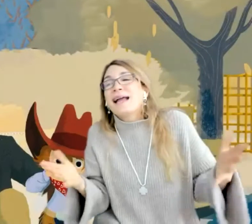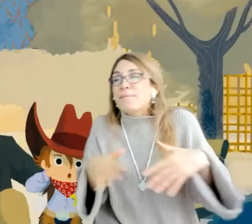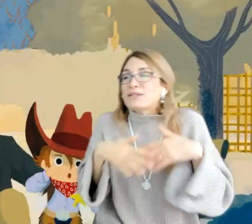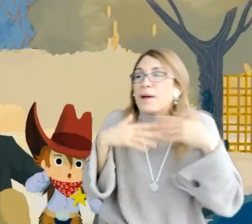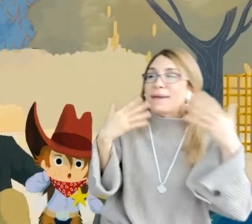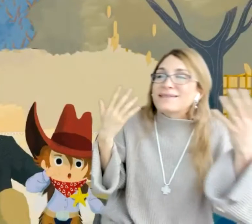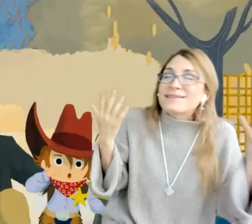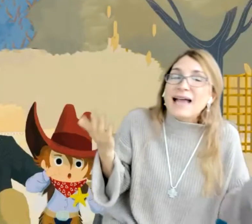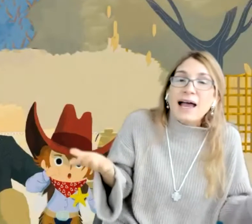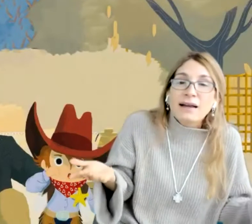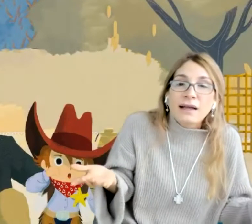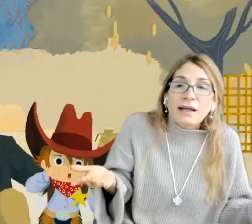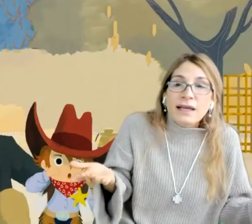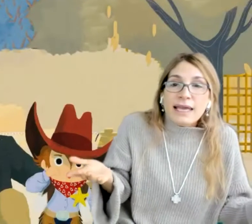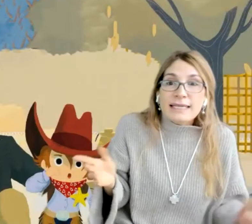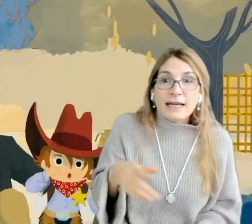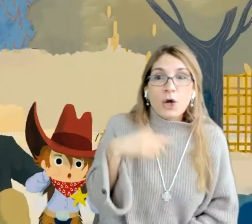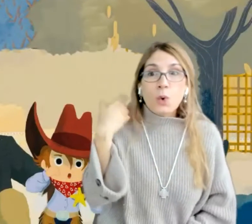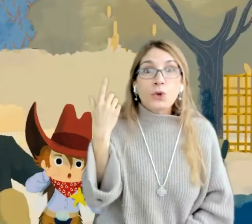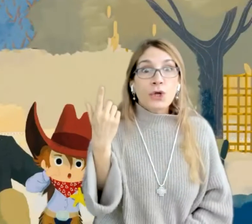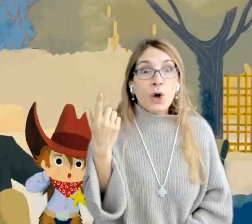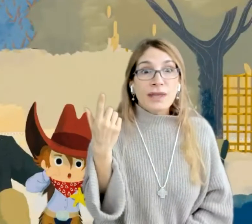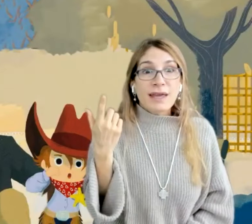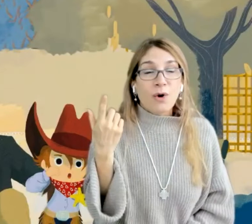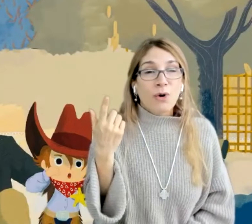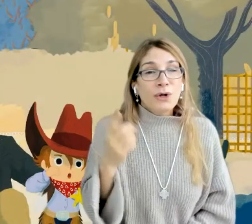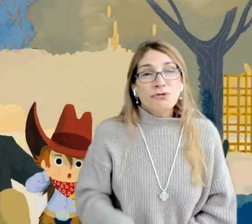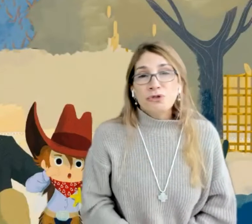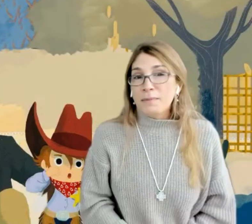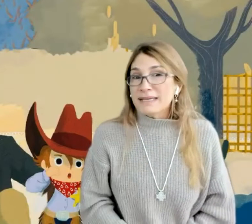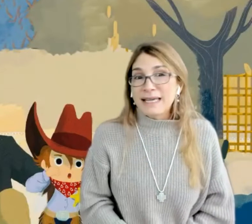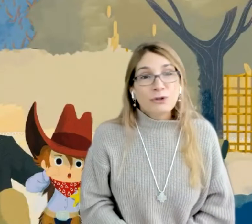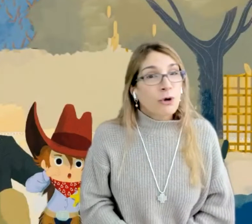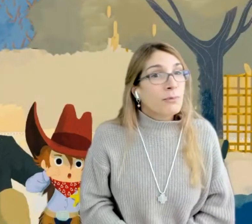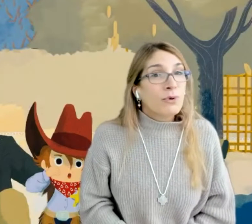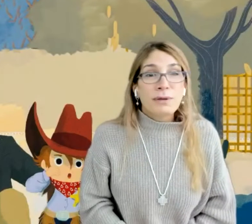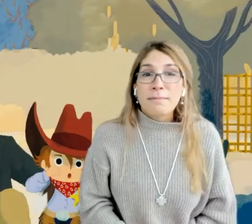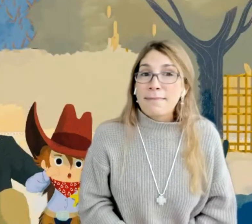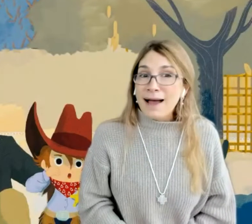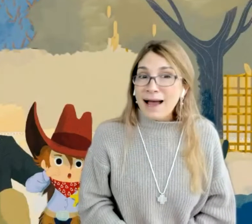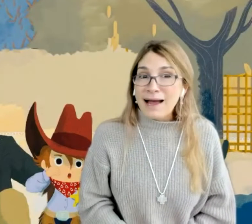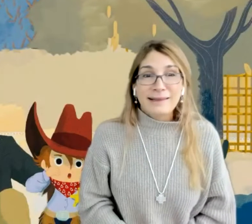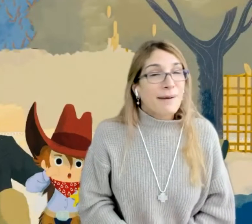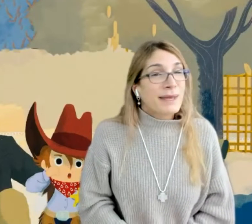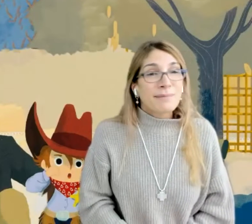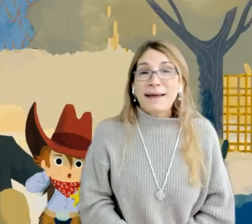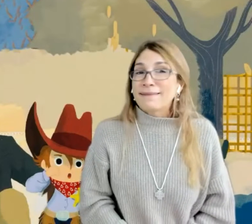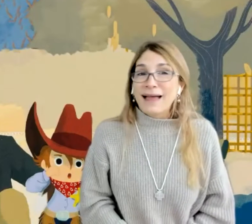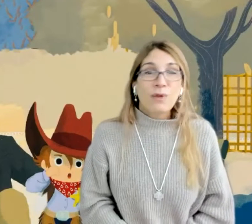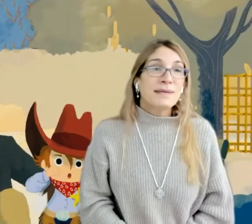empezó a pensar. Y se le ocurrió y dijo, yo me siento muy mal de haber mandado a